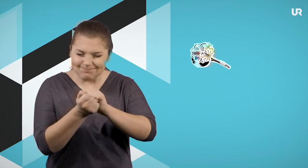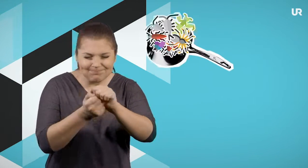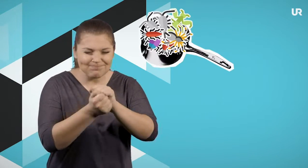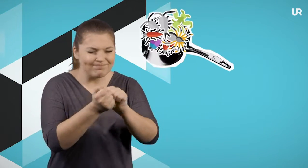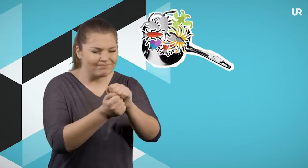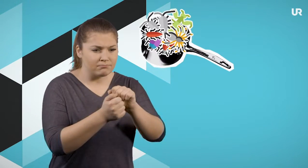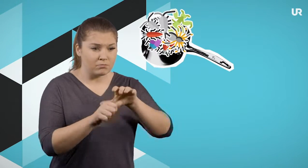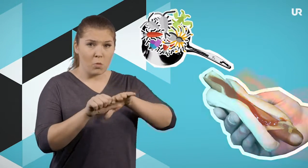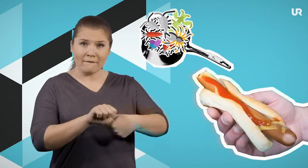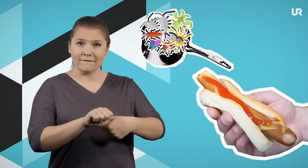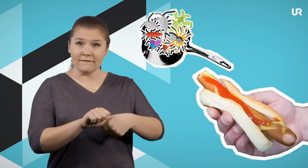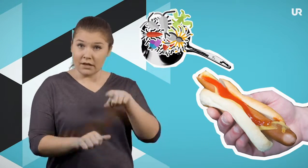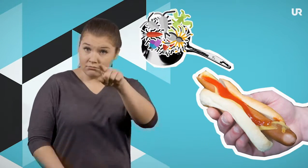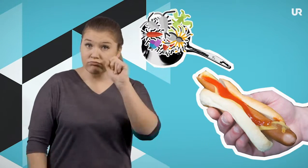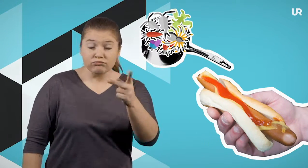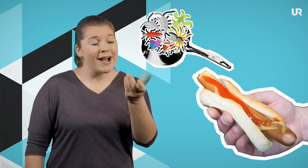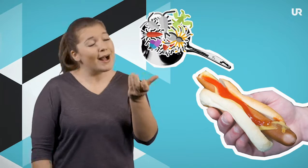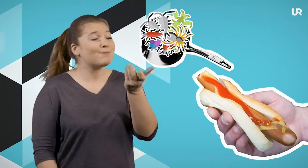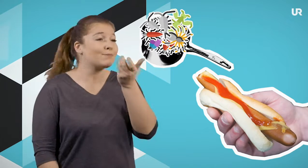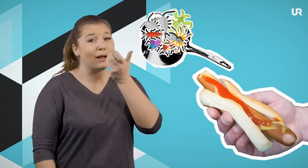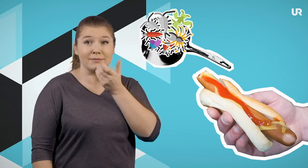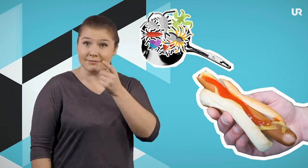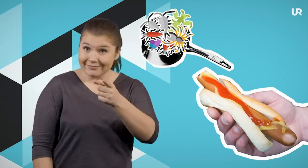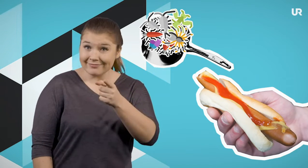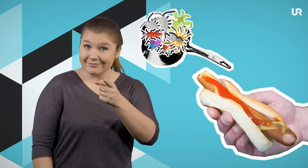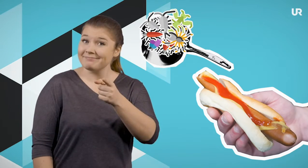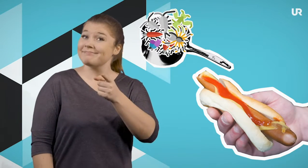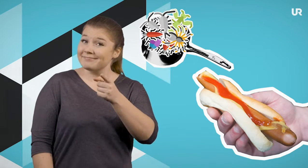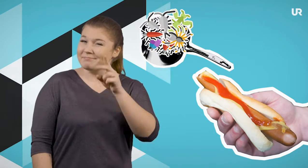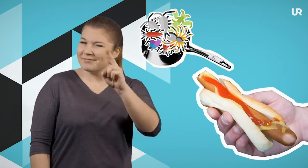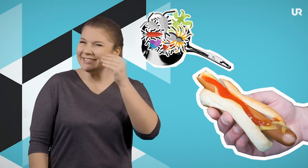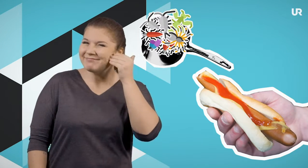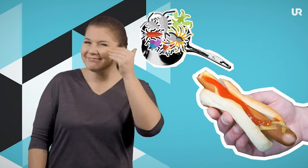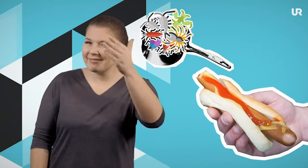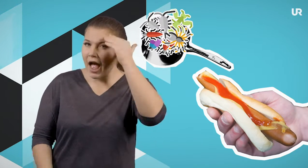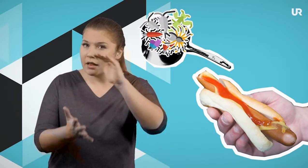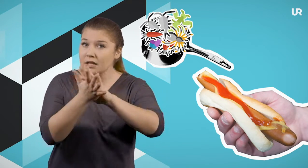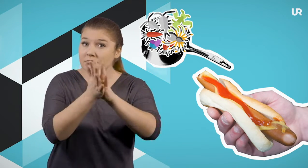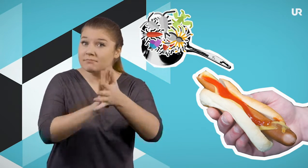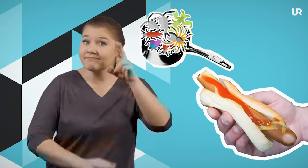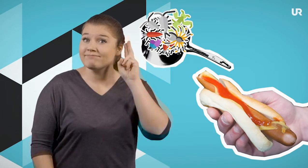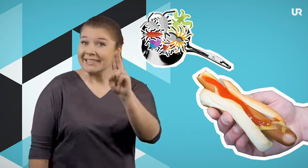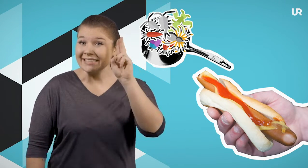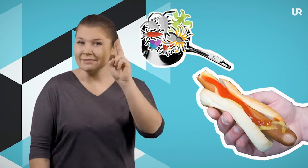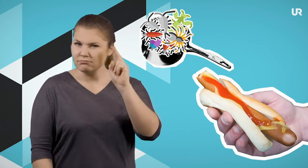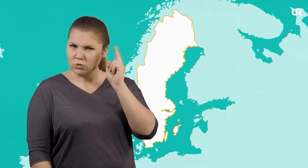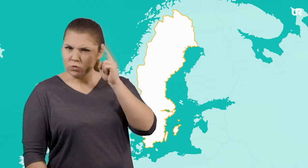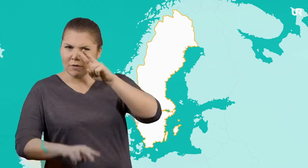Insekter nermalda till korv. Skulle du kunna äta en sån? I framtiden kan det faktiskt bli verklighet.